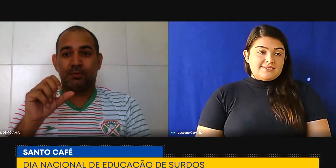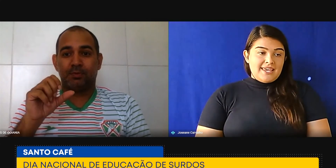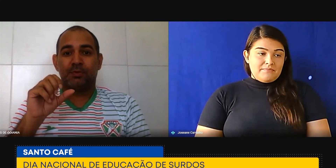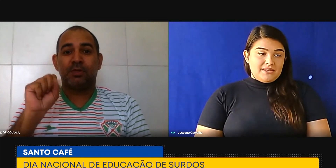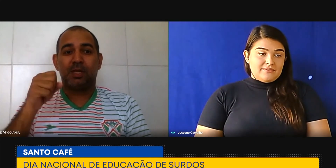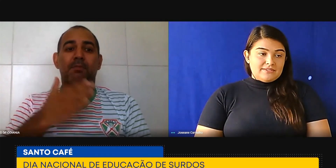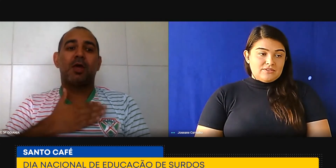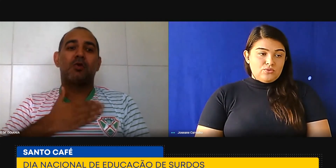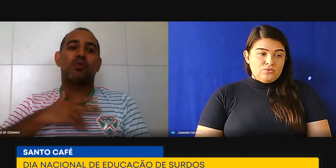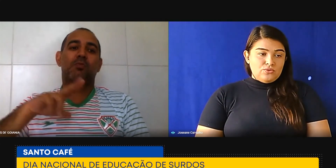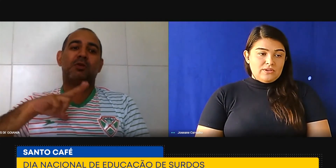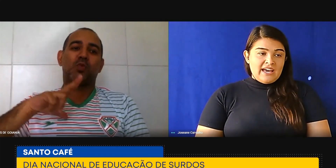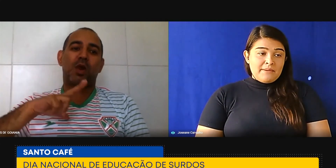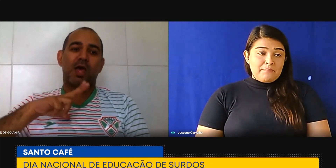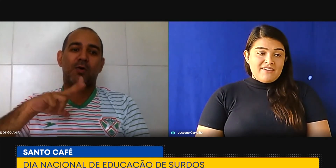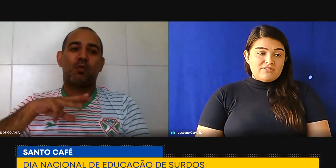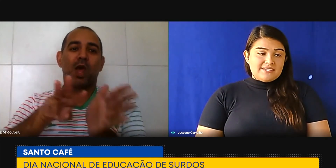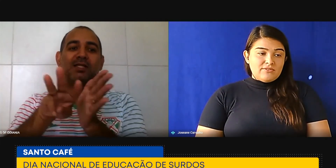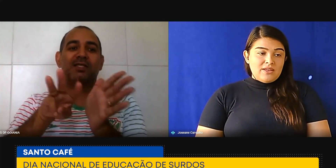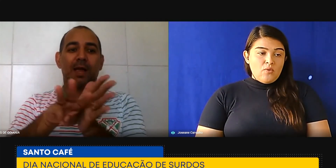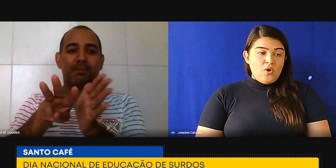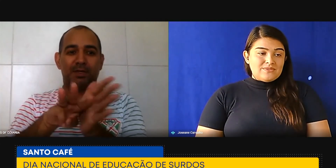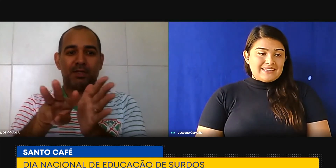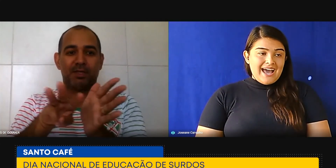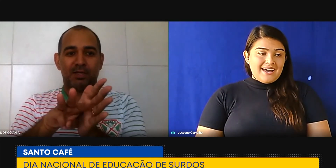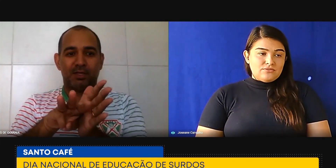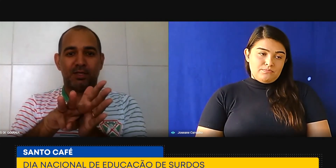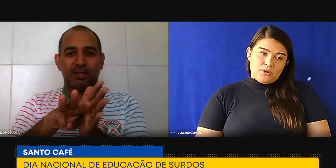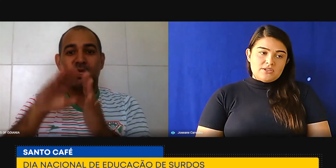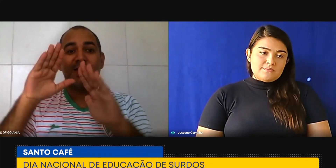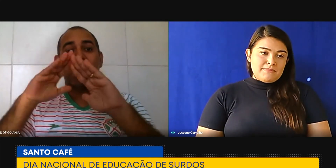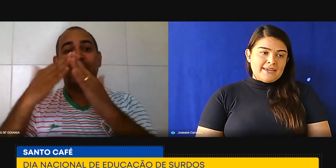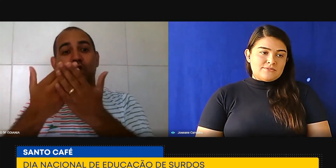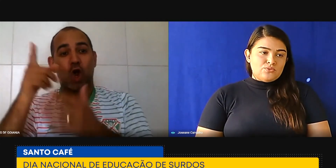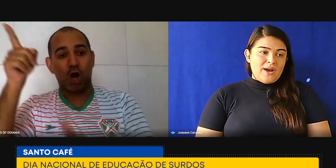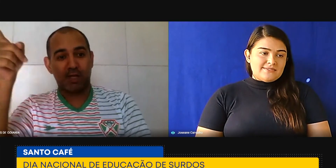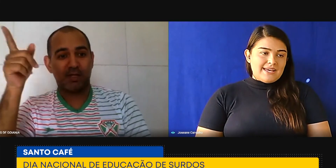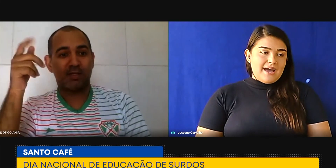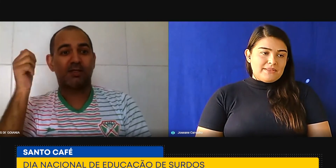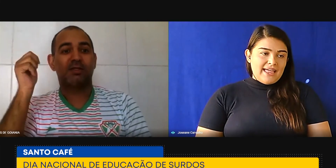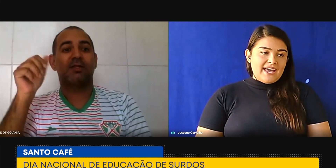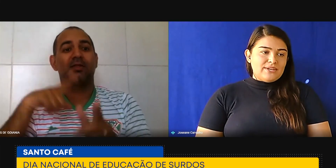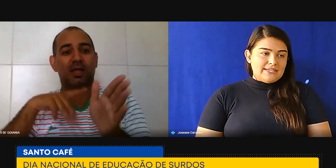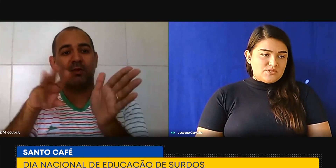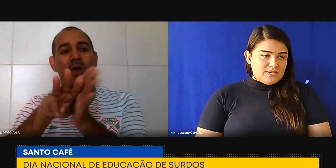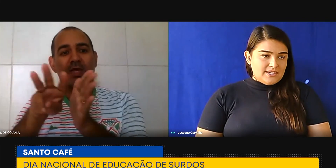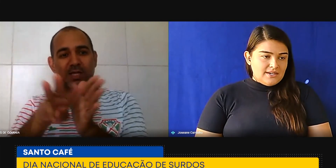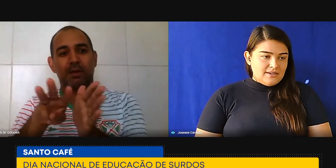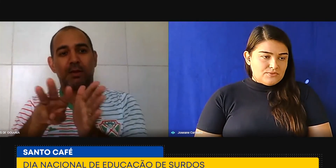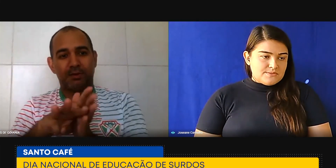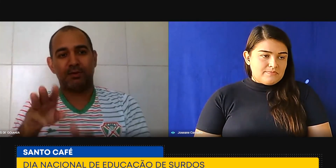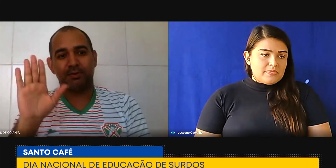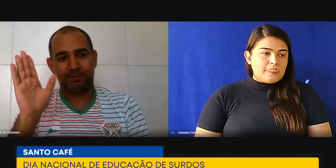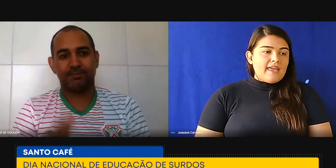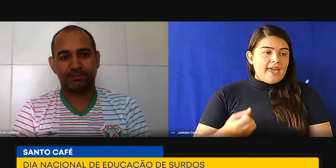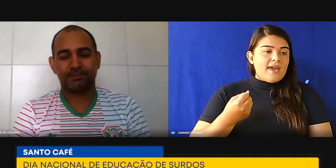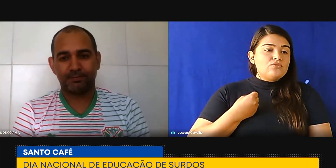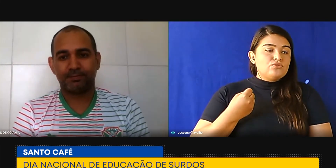sempre. Para você ter um contato próximo, mais do WhatsApp lá do Elísio Campos, é o